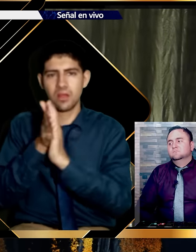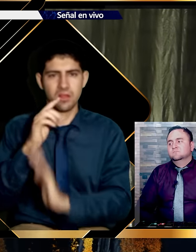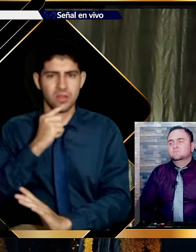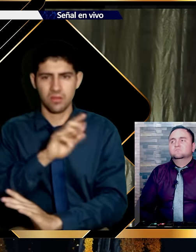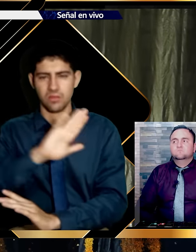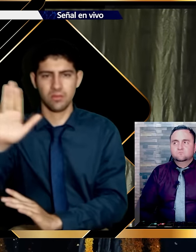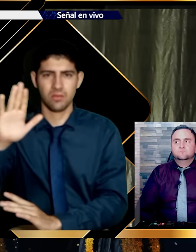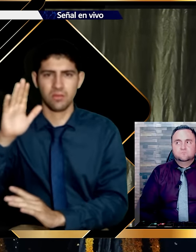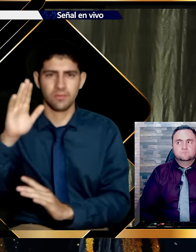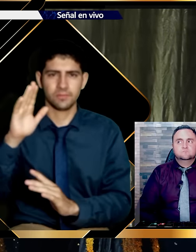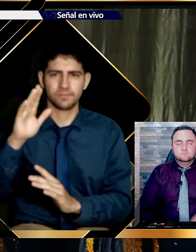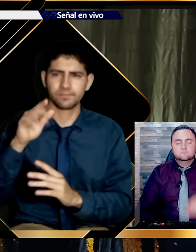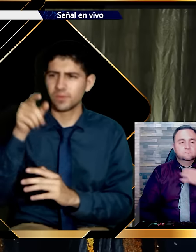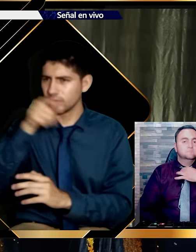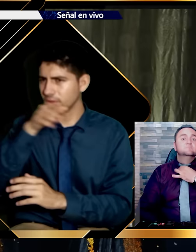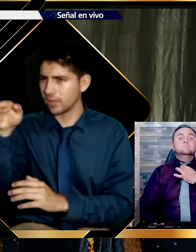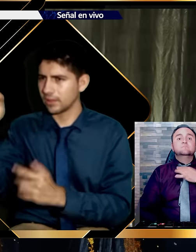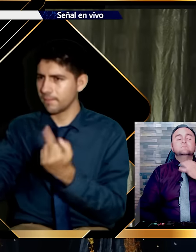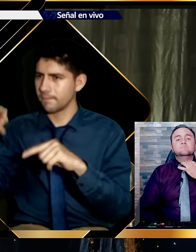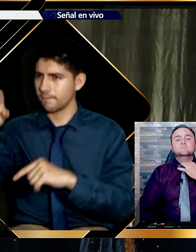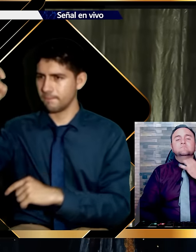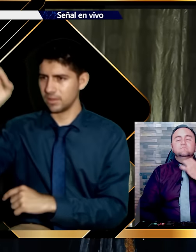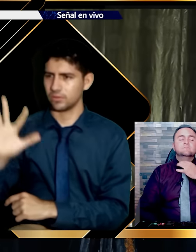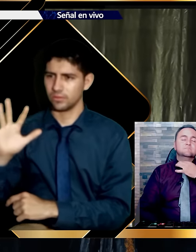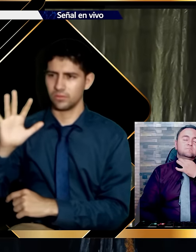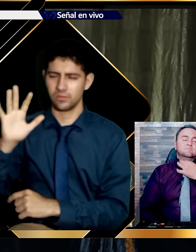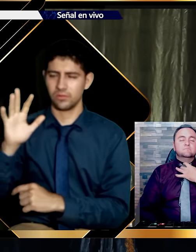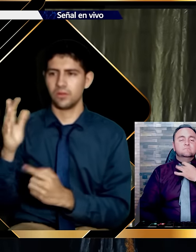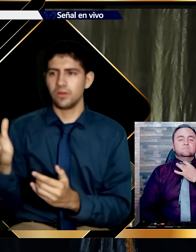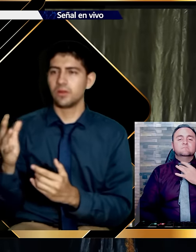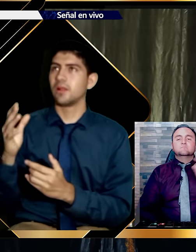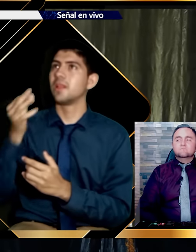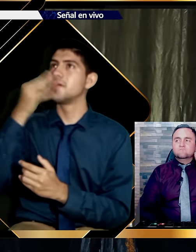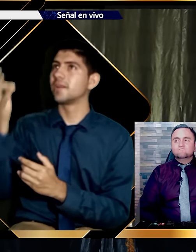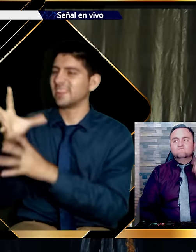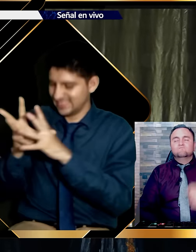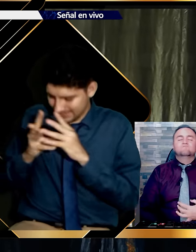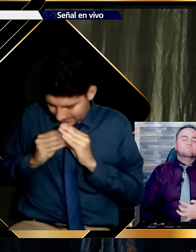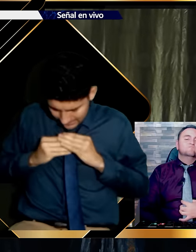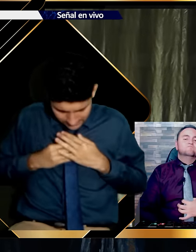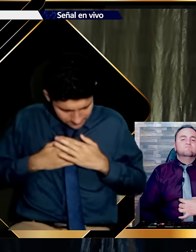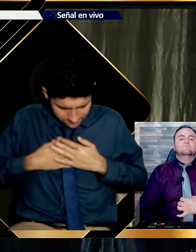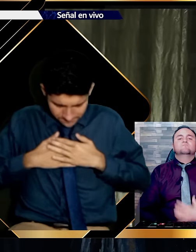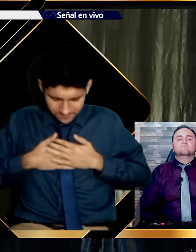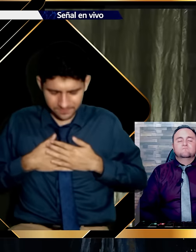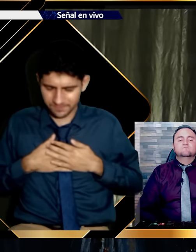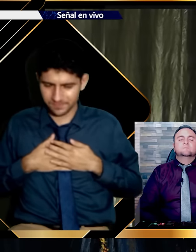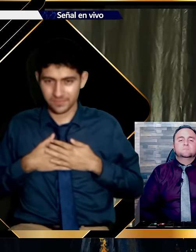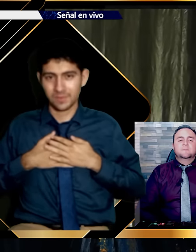gritarles a ustedes hermanos. Compañeros. Pastores. Compra la verdad.